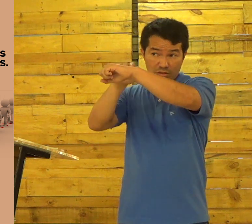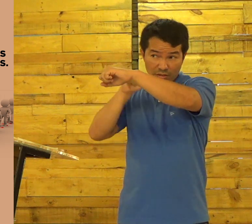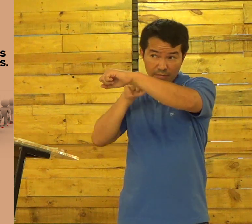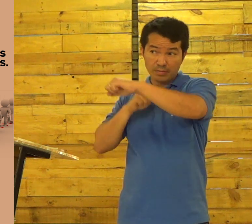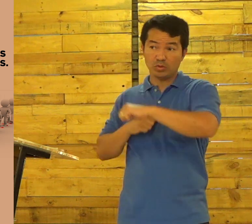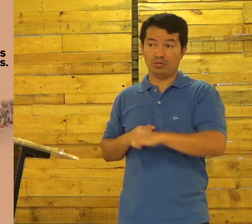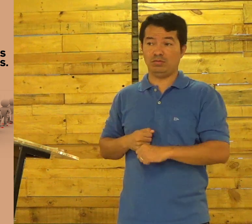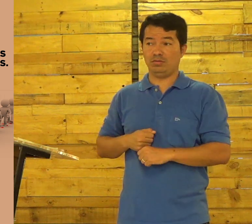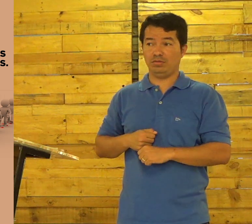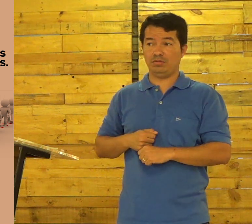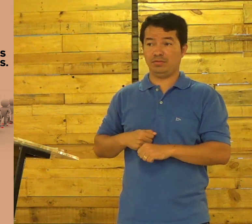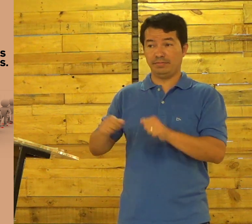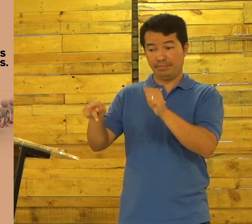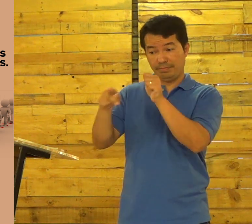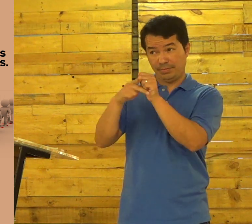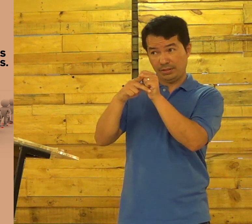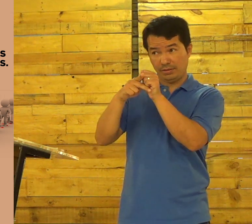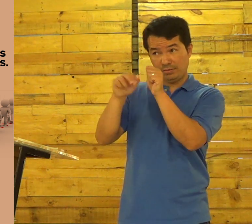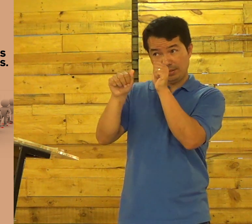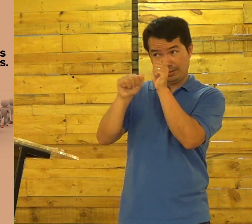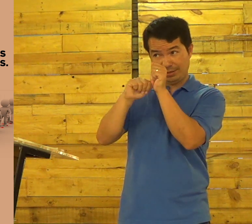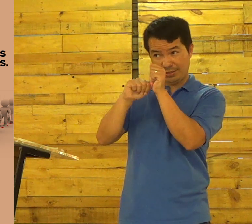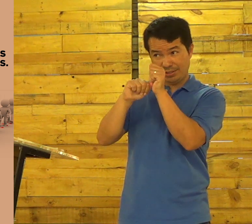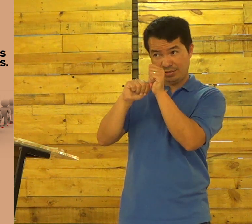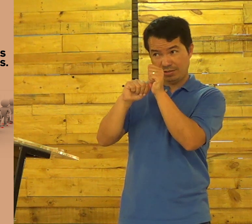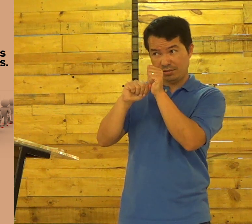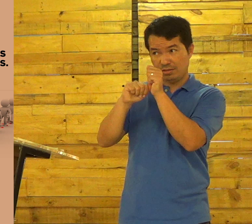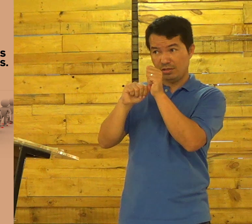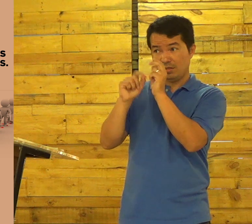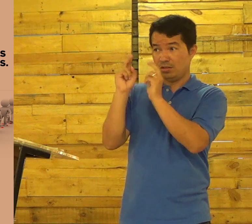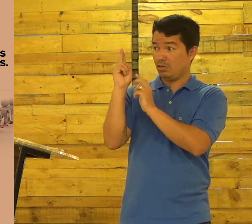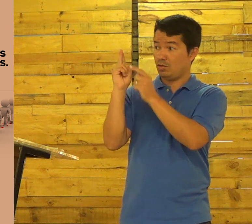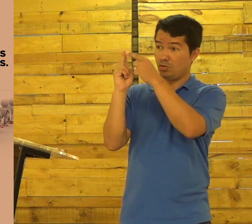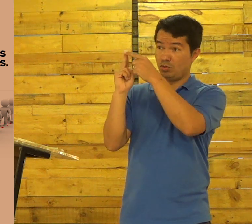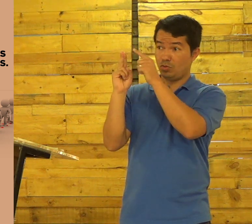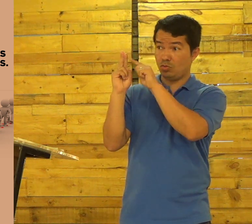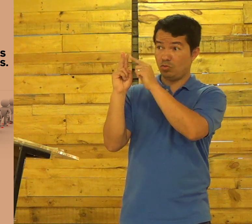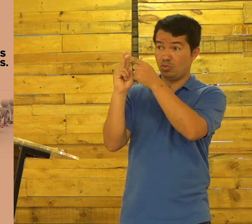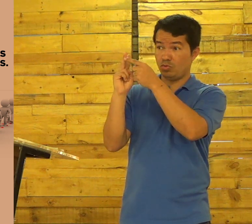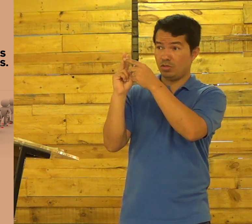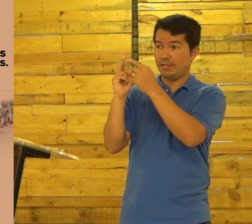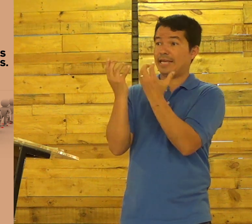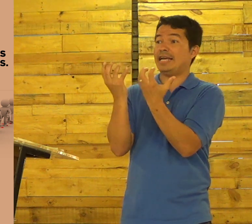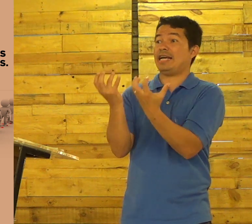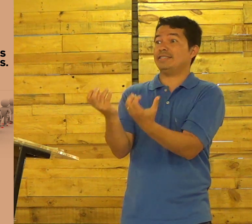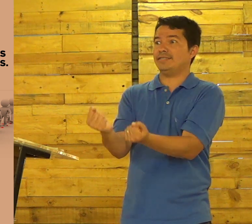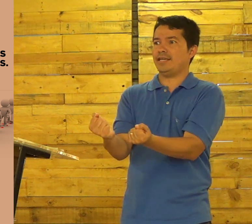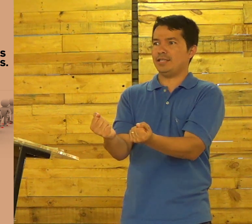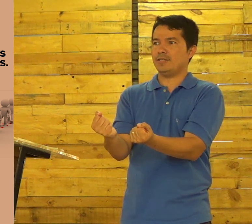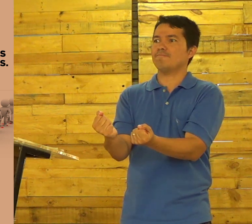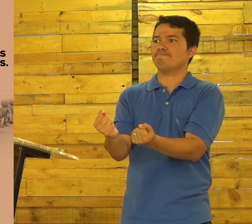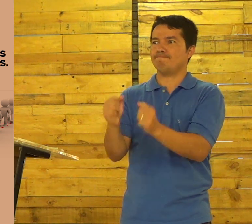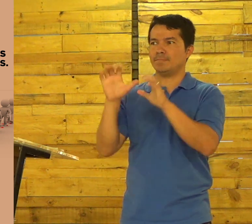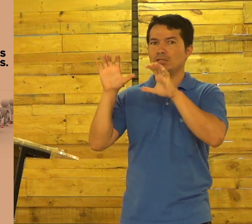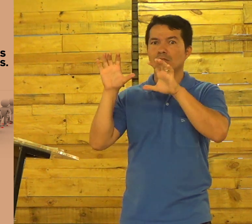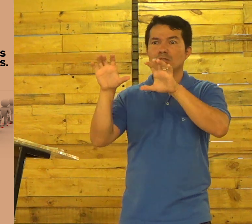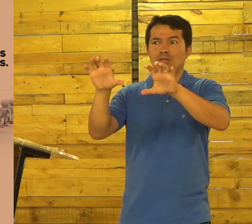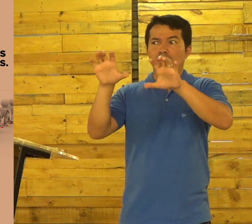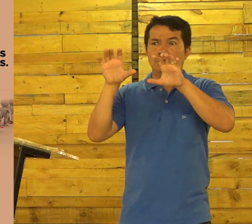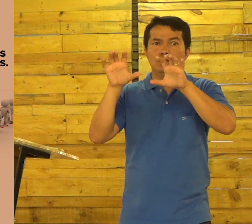Chamou você Chamou Pedro E André E eles A aceitaram